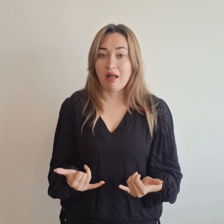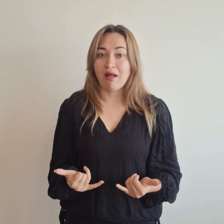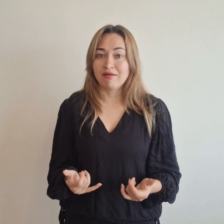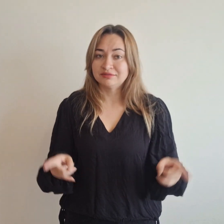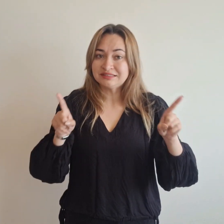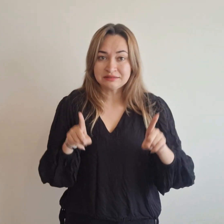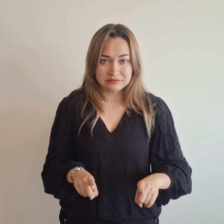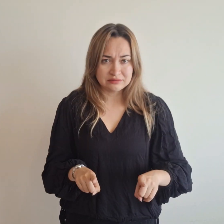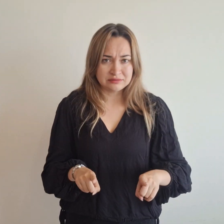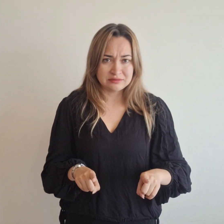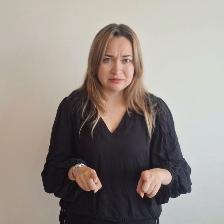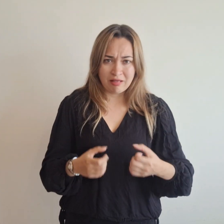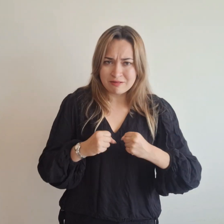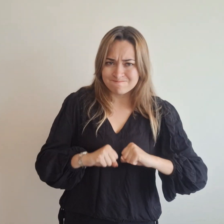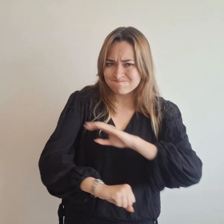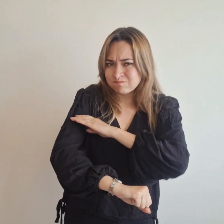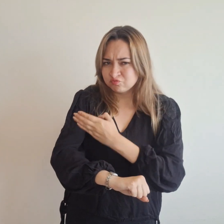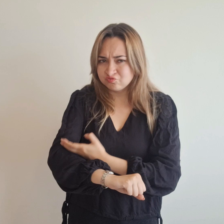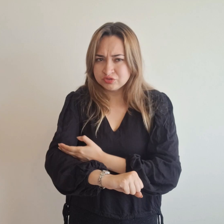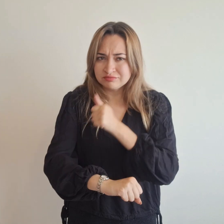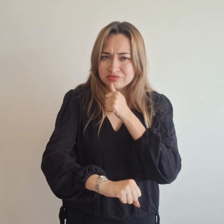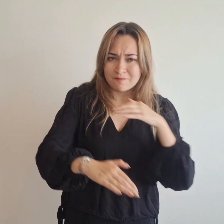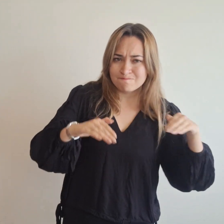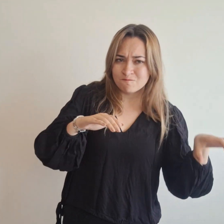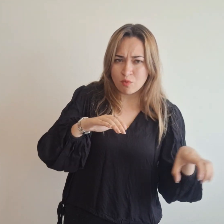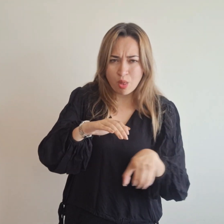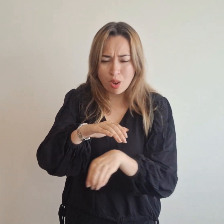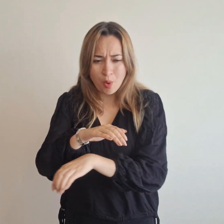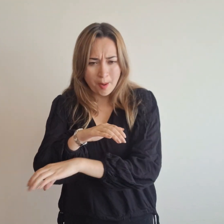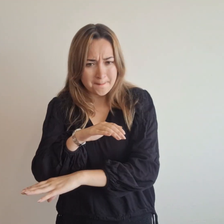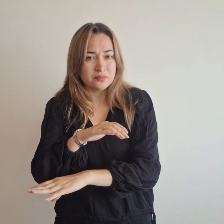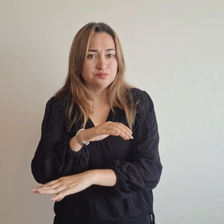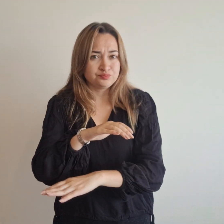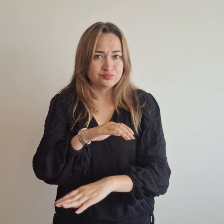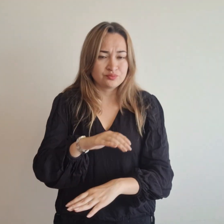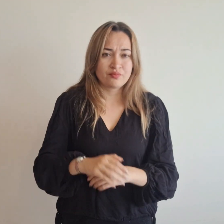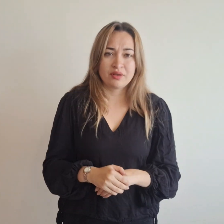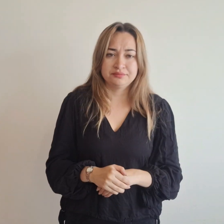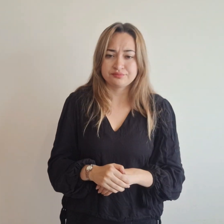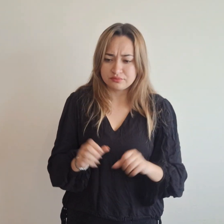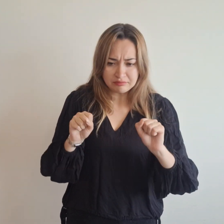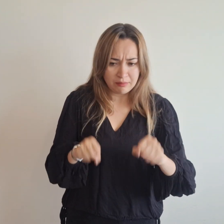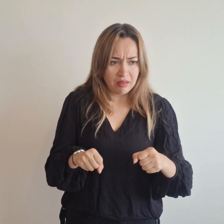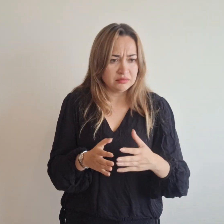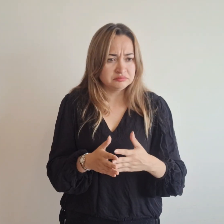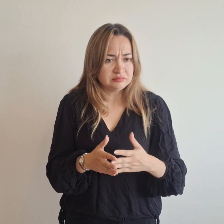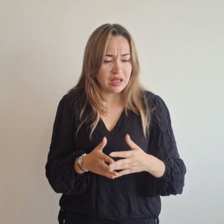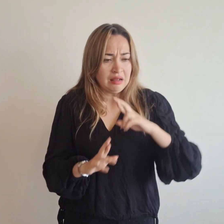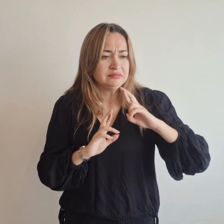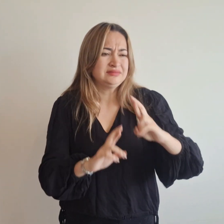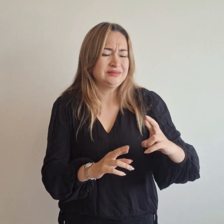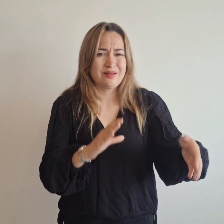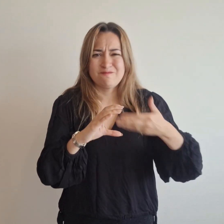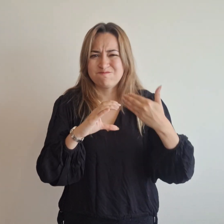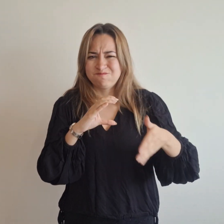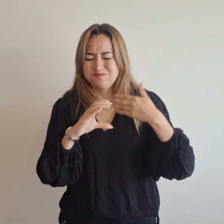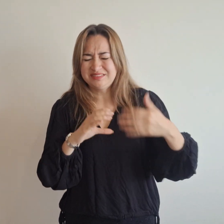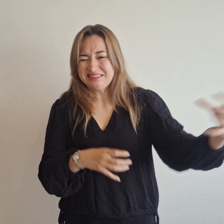sistema hidráulico de la zona, incrementando la capacidad de respuesta frente a eventos climáticos extremos y mejorando la